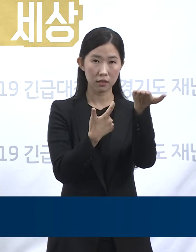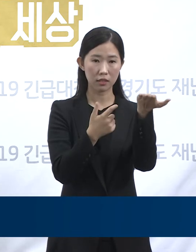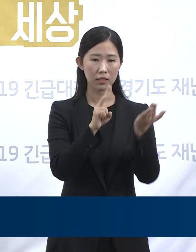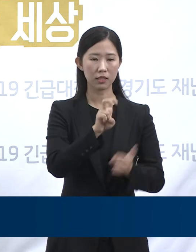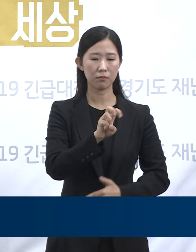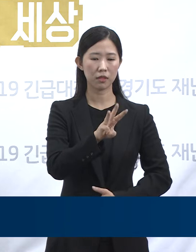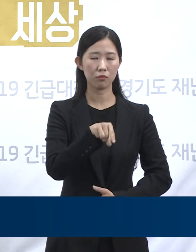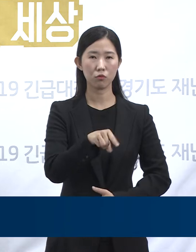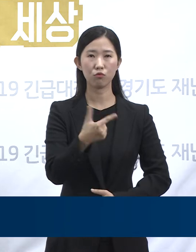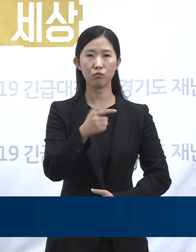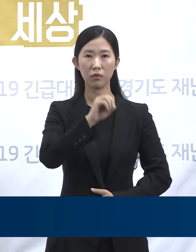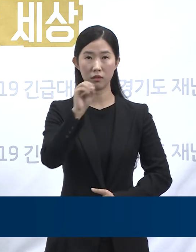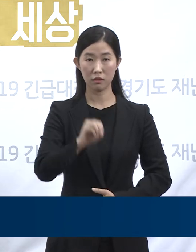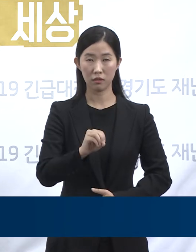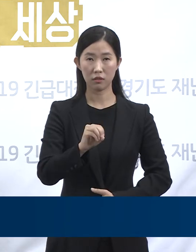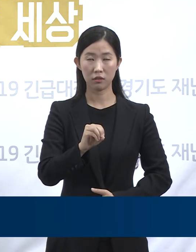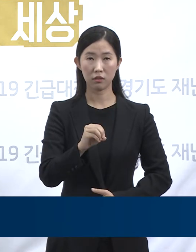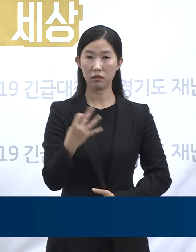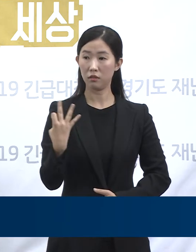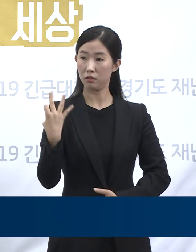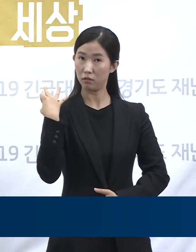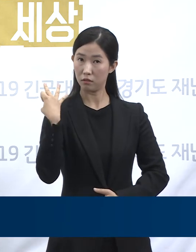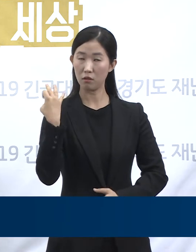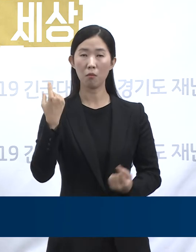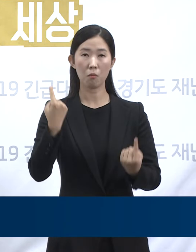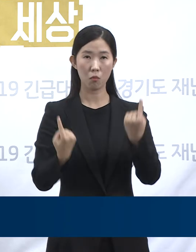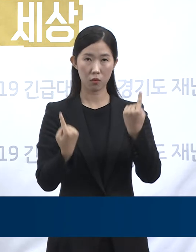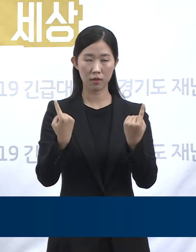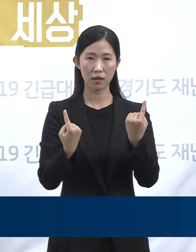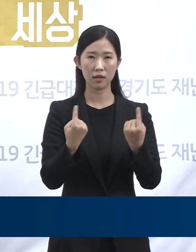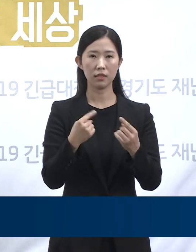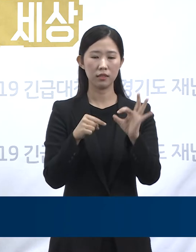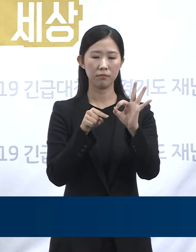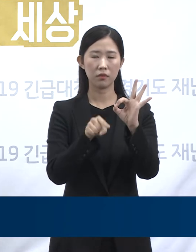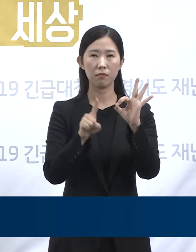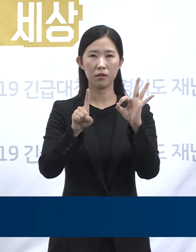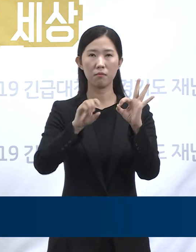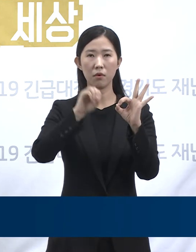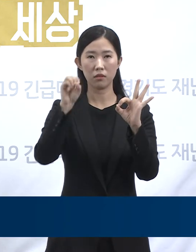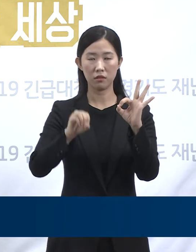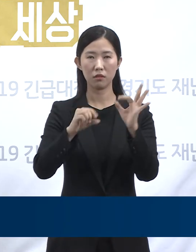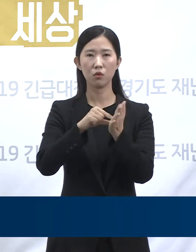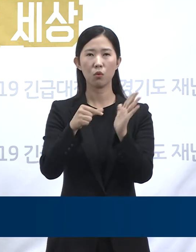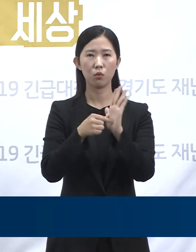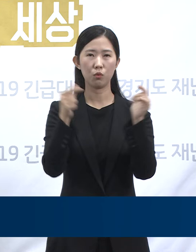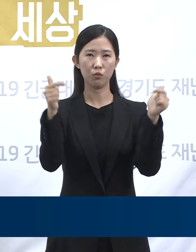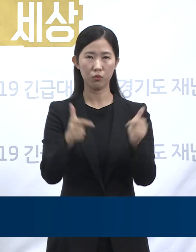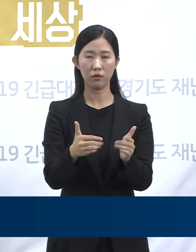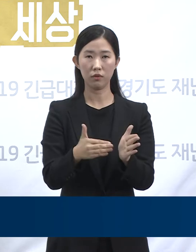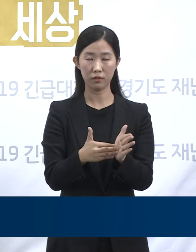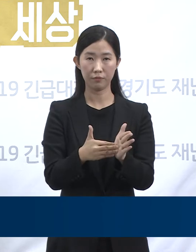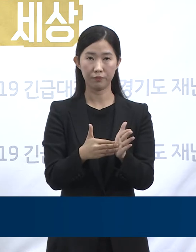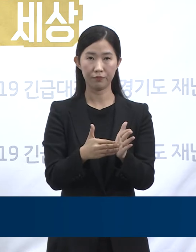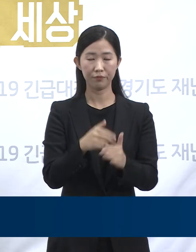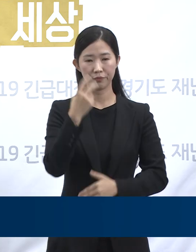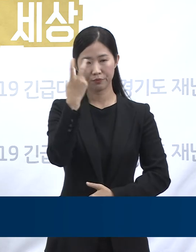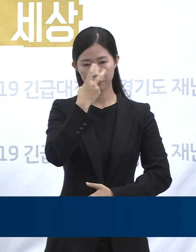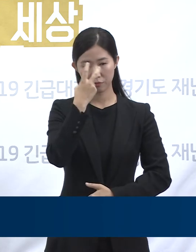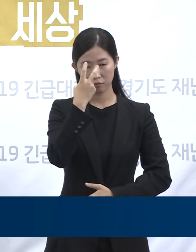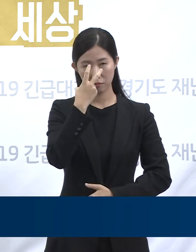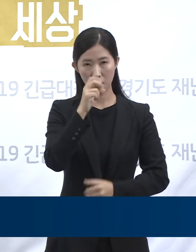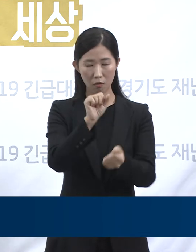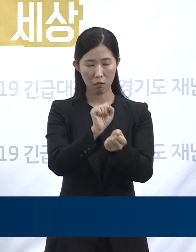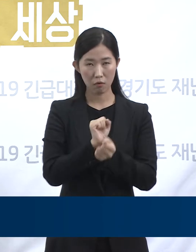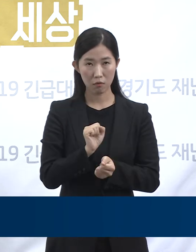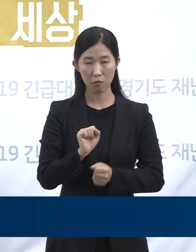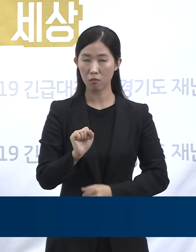.6%로 그 전 주차 대비 10.1%포인트 낮아졌고, 진단시 경로가